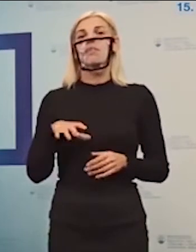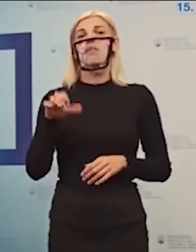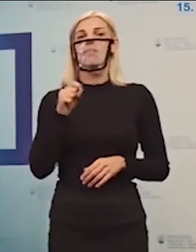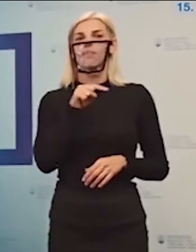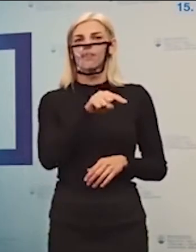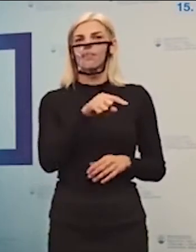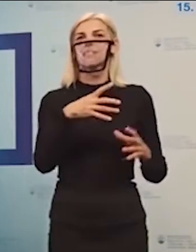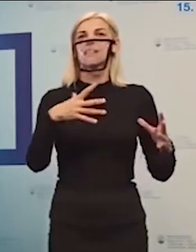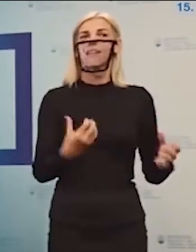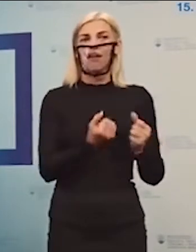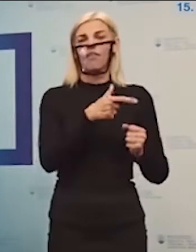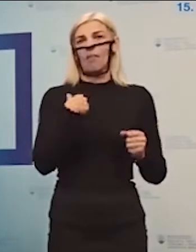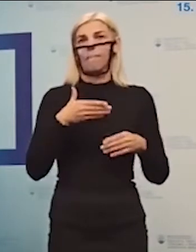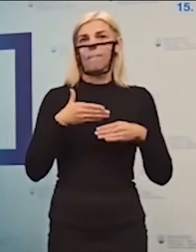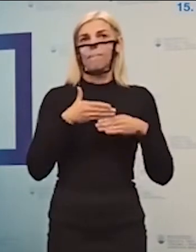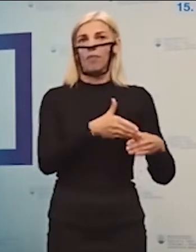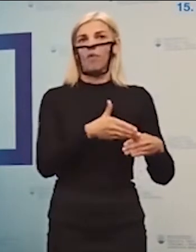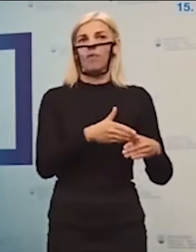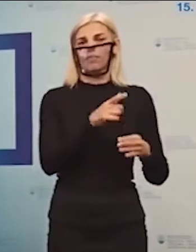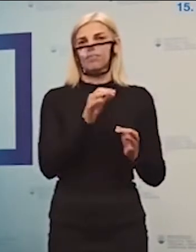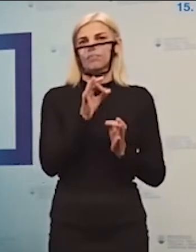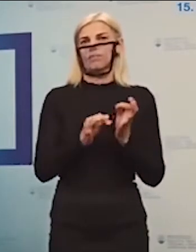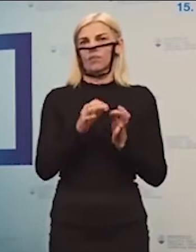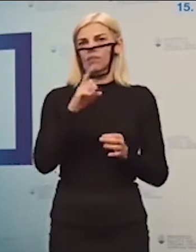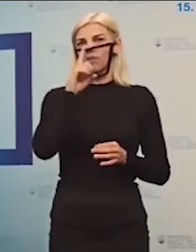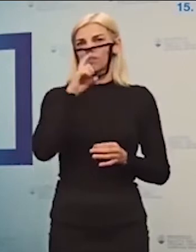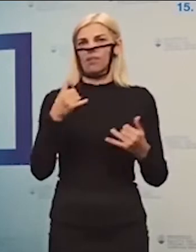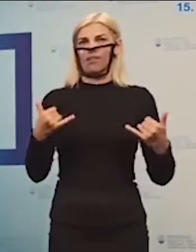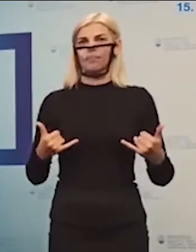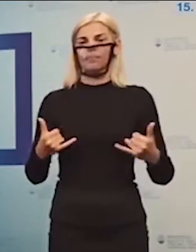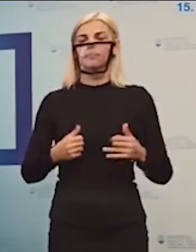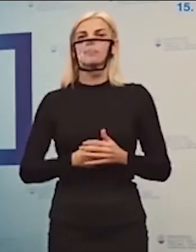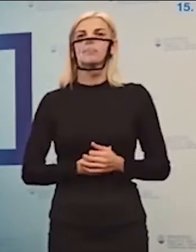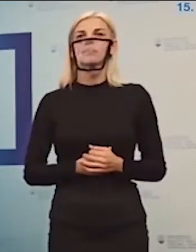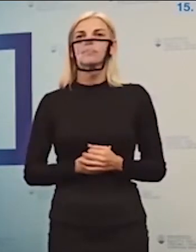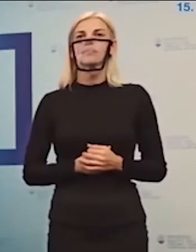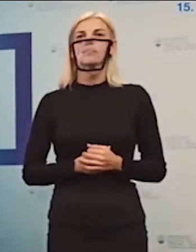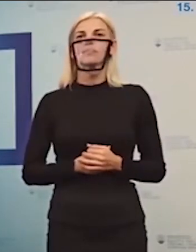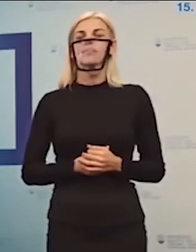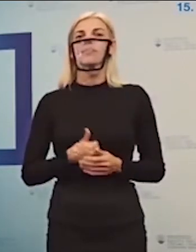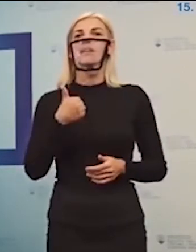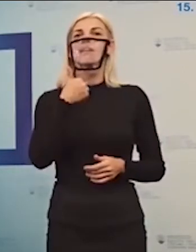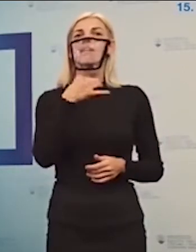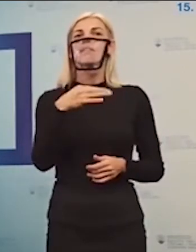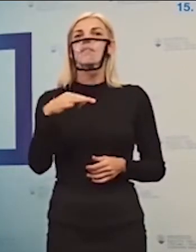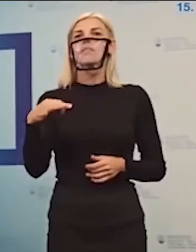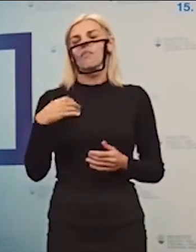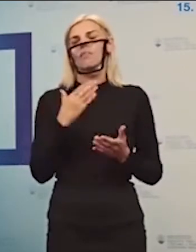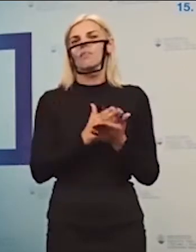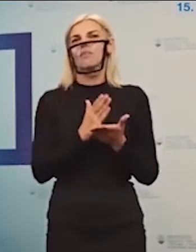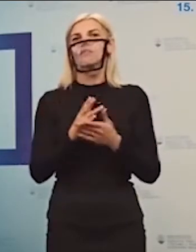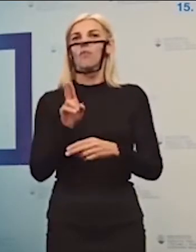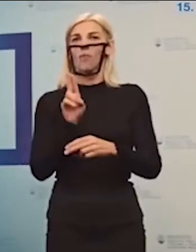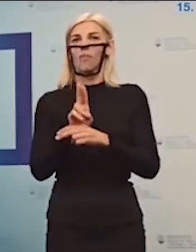zriadovateľom pomohli sa vysporiadať s tou situáciou, ktorá je v súčasnosti. Jednotlivé opatrenia, ktoré pripravil